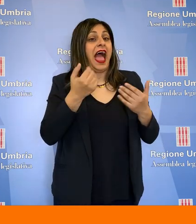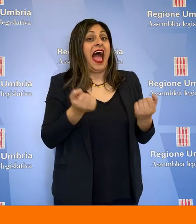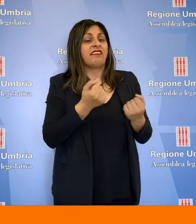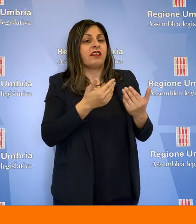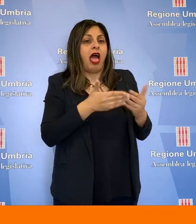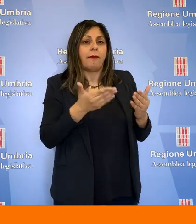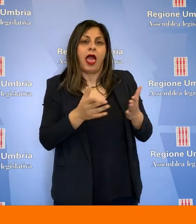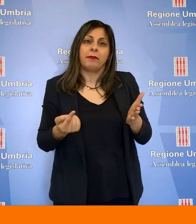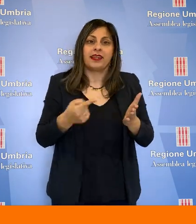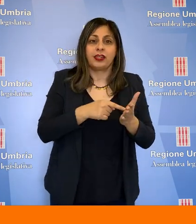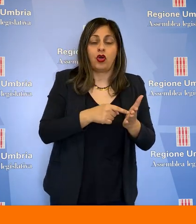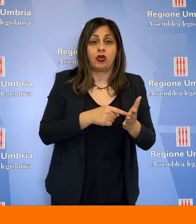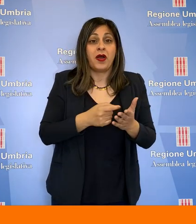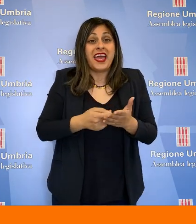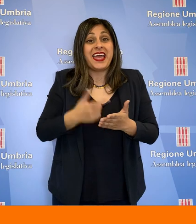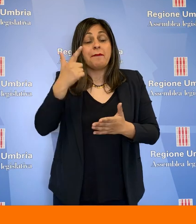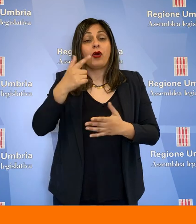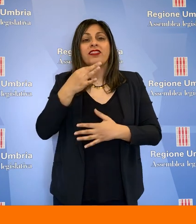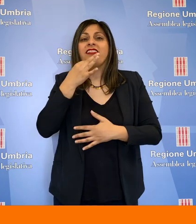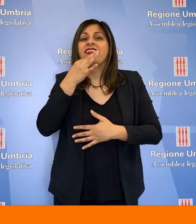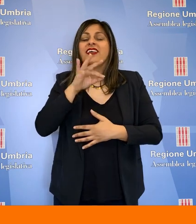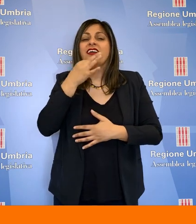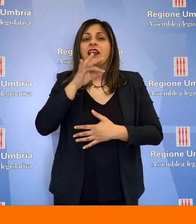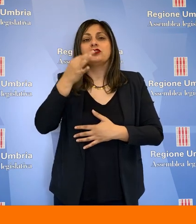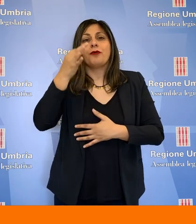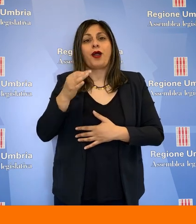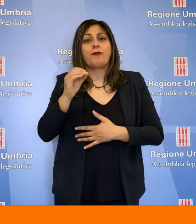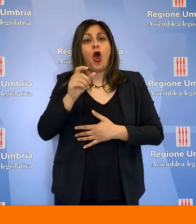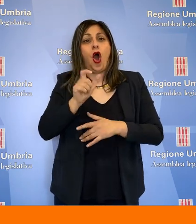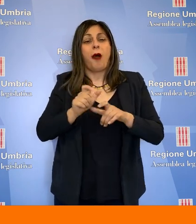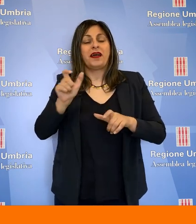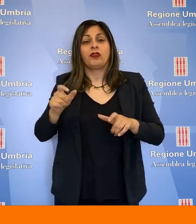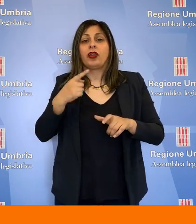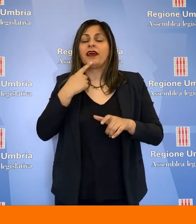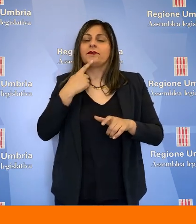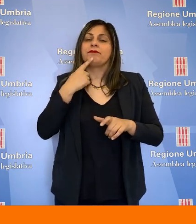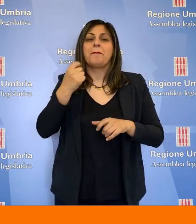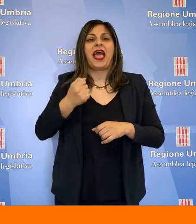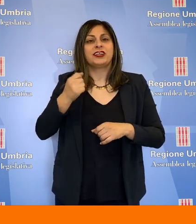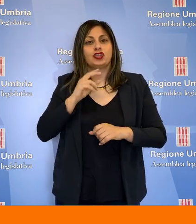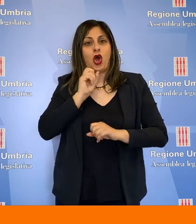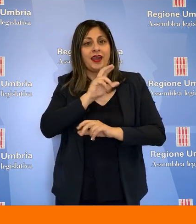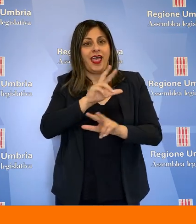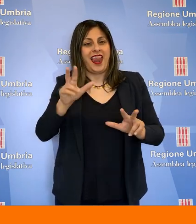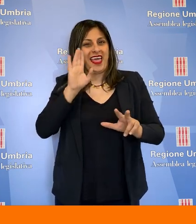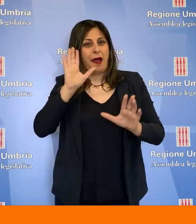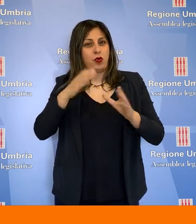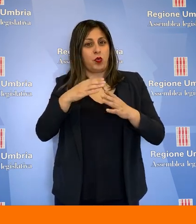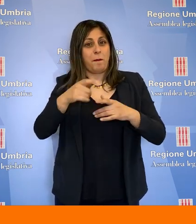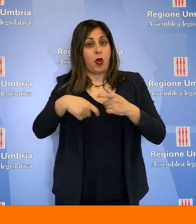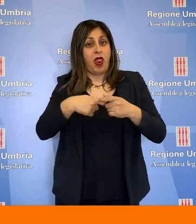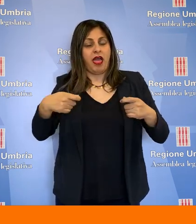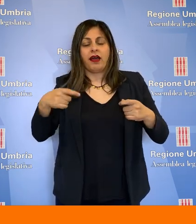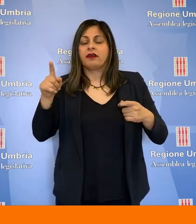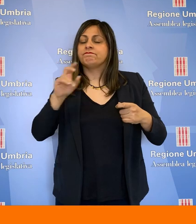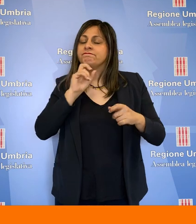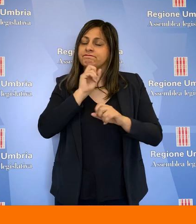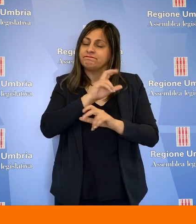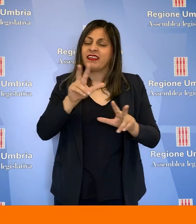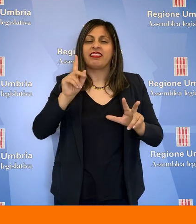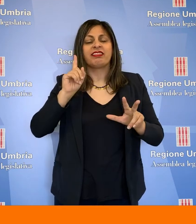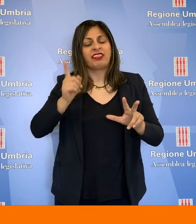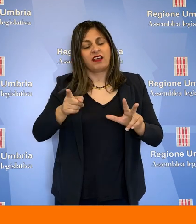E anche è necessario, hanno poi rimarcato, prevedere linee di credito a medio e lungo termine per poter riaprire le nostre attività.